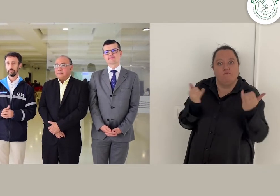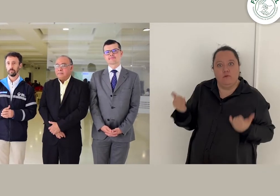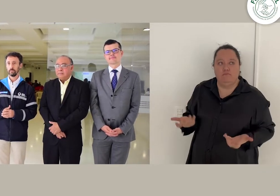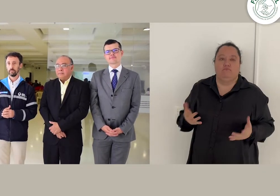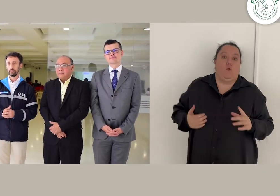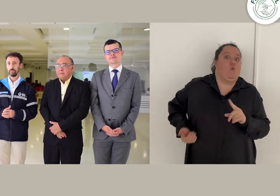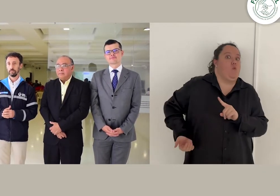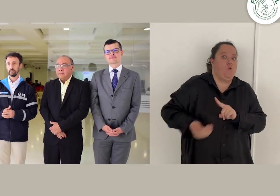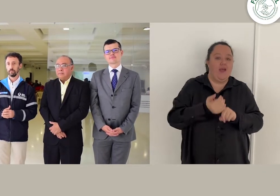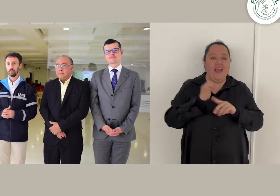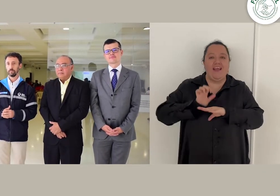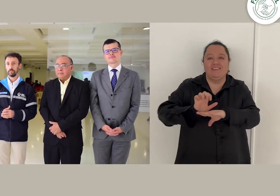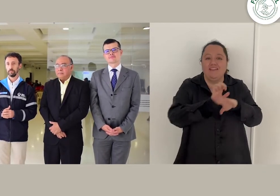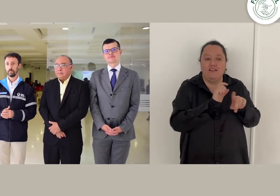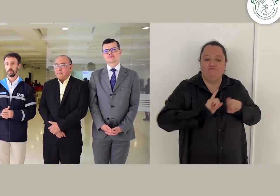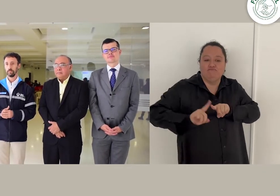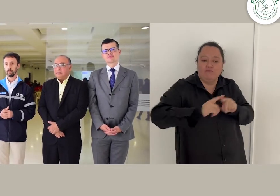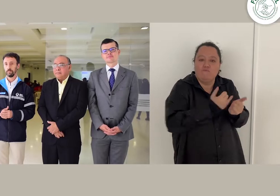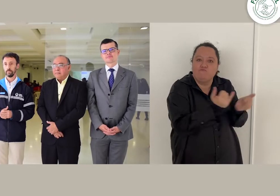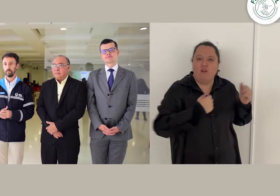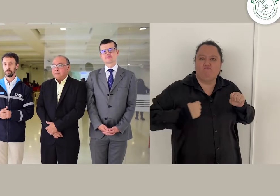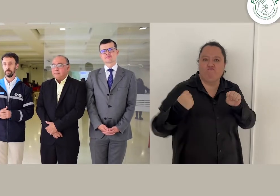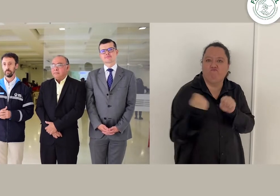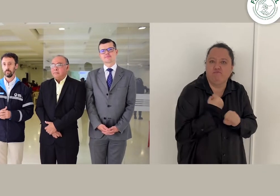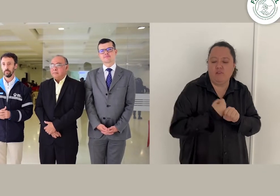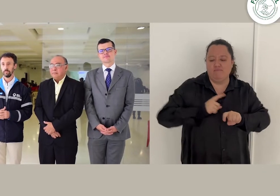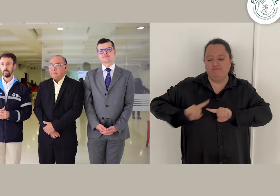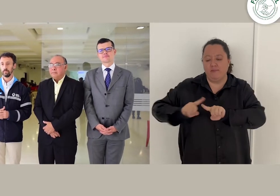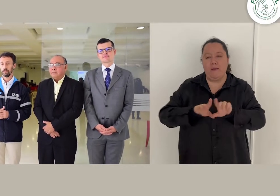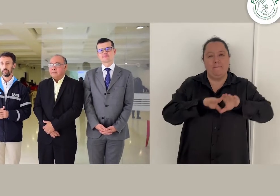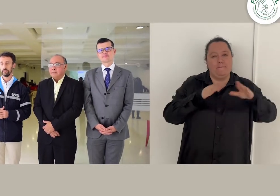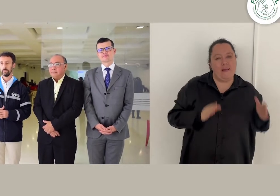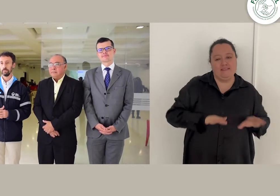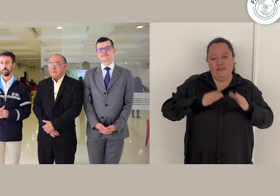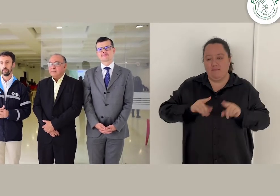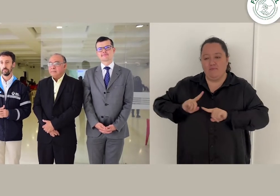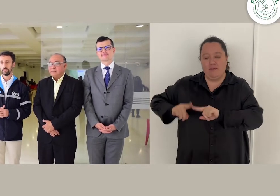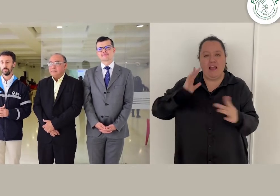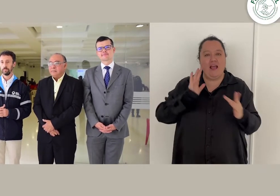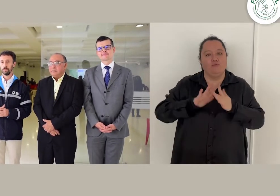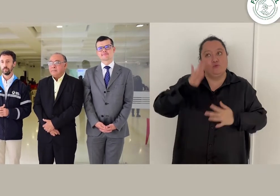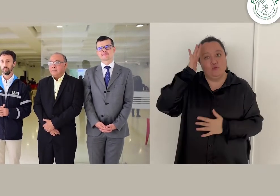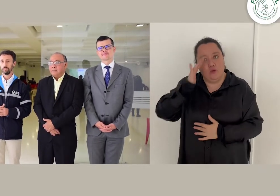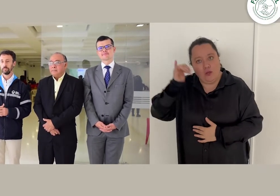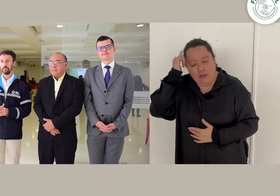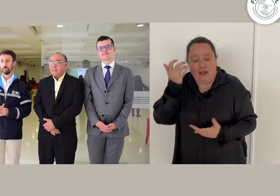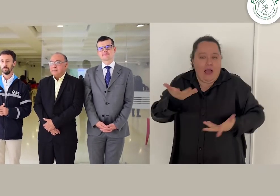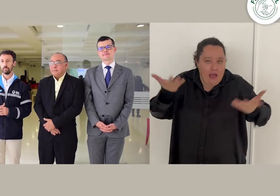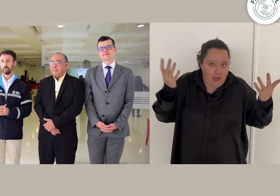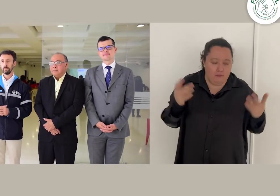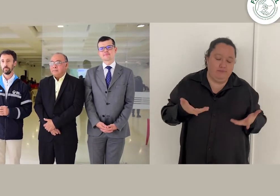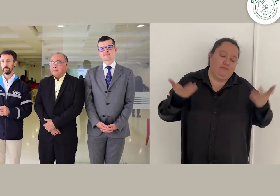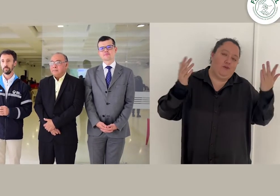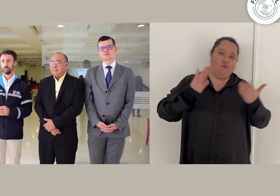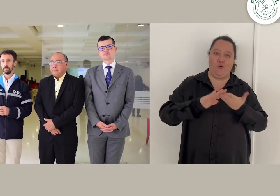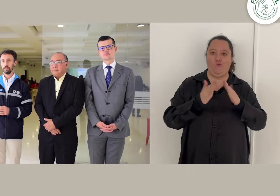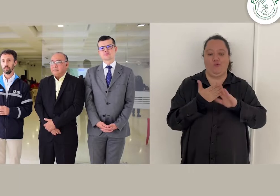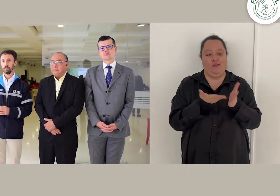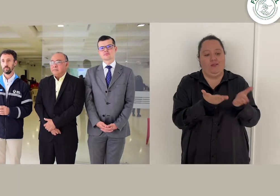entidades que han trabajado en las diferentes mesas, de la academia y, por supuesto, de la comunidad sorda que